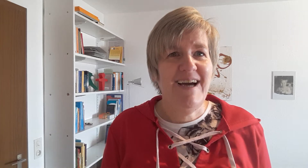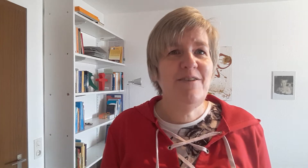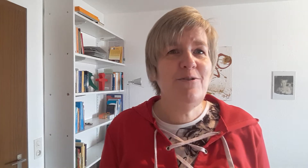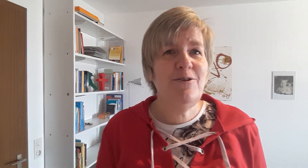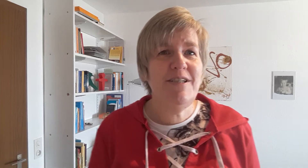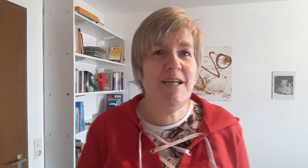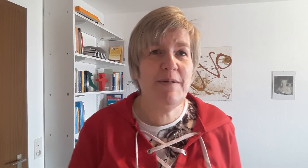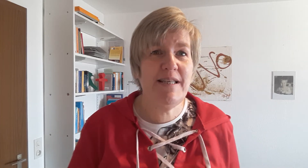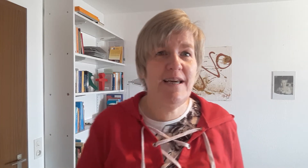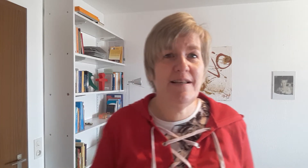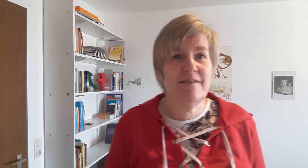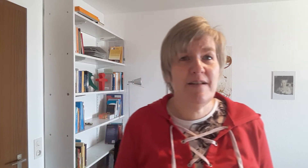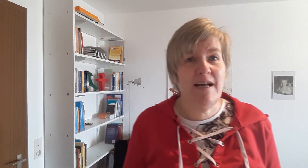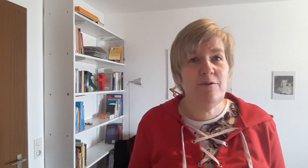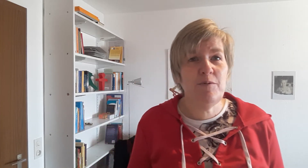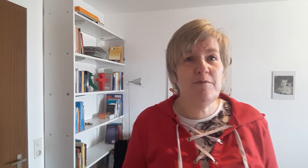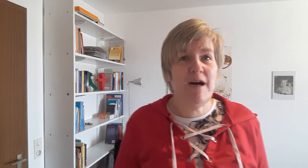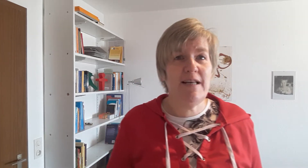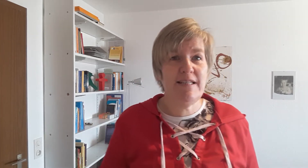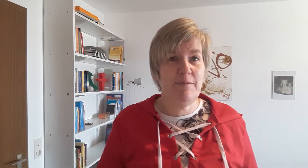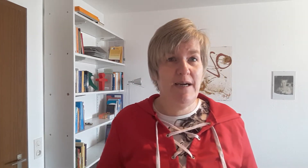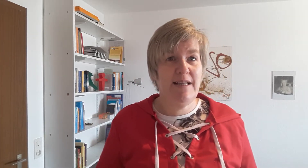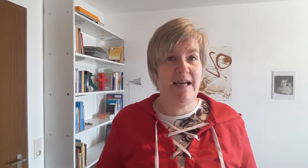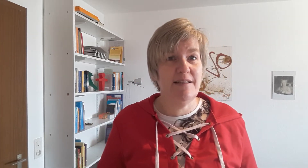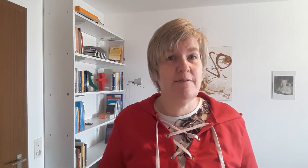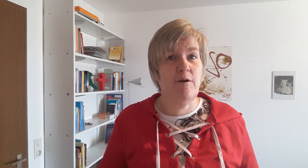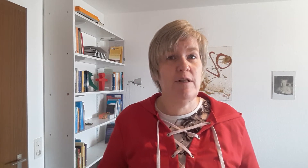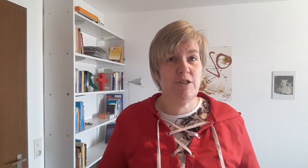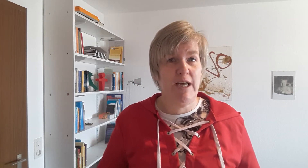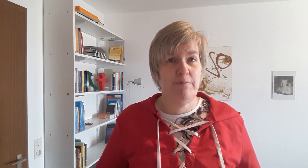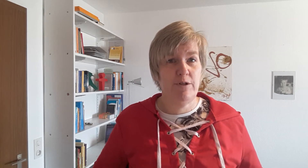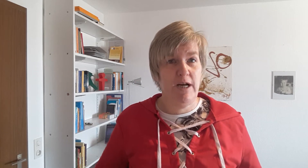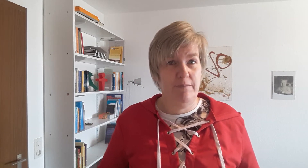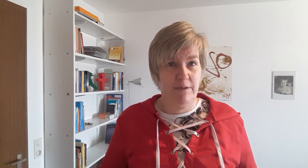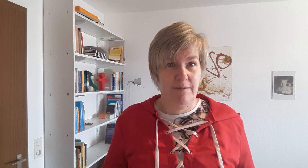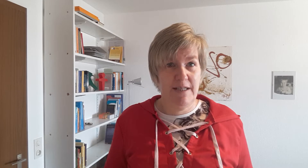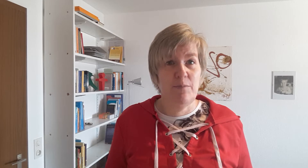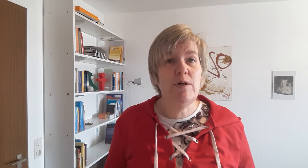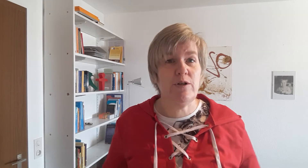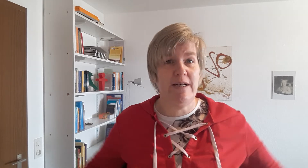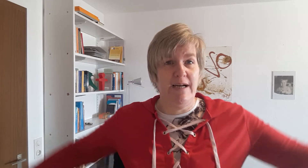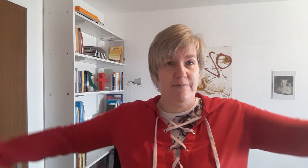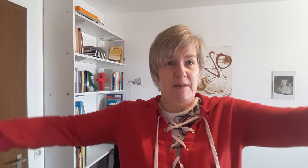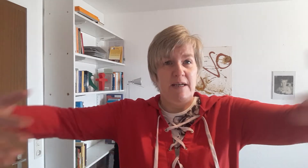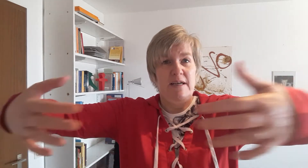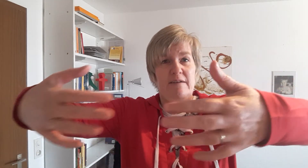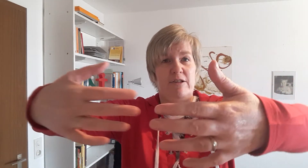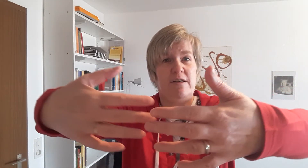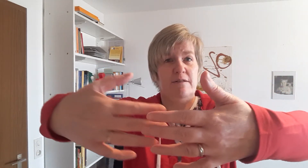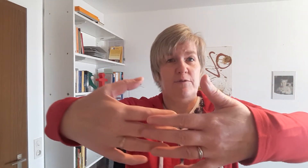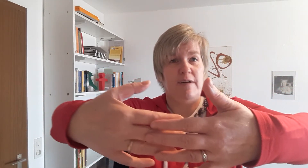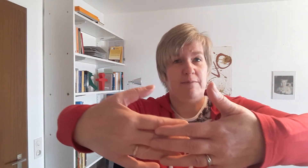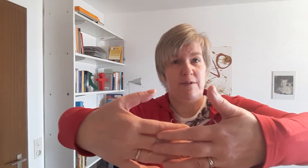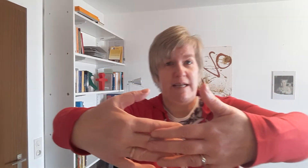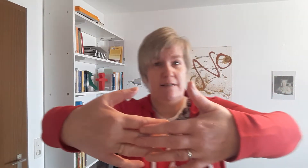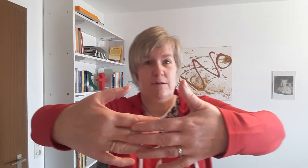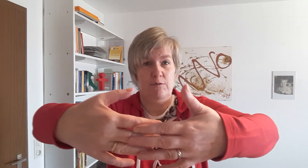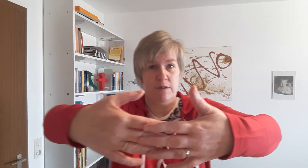Hallo, ich habe jetzt eine Lachübung für alle, die immer einen ganz vollen Schreibtisch haben. Das war das Mülltonnenlachen. Wir stellen uns vor, wir haben so eine ganz große